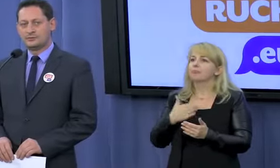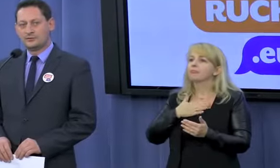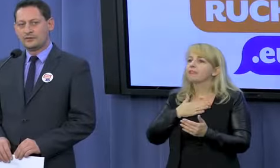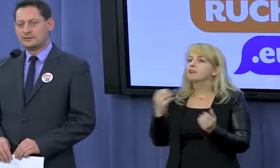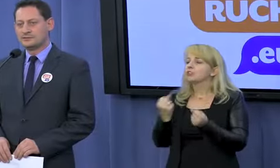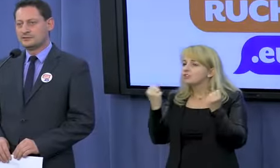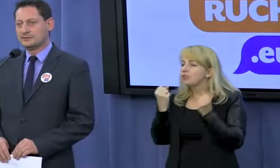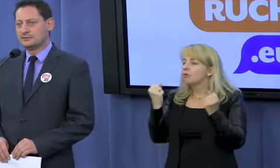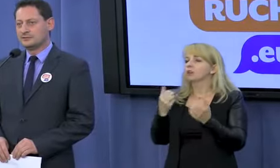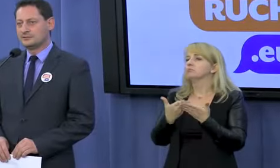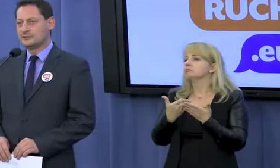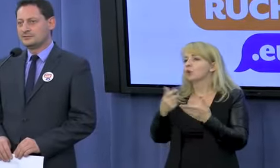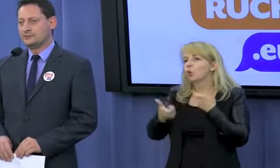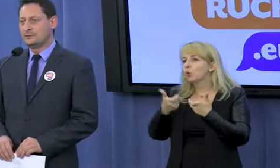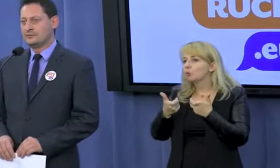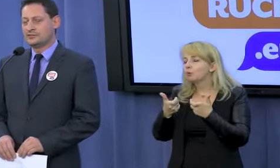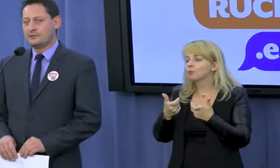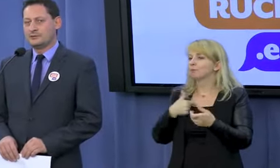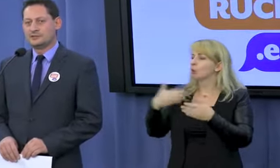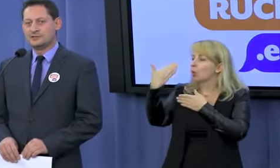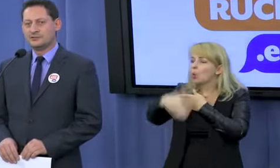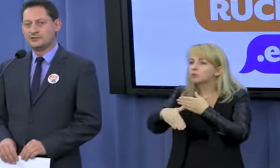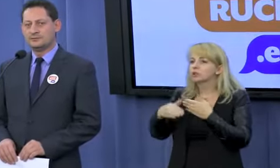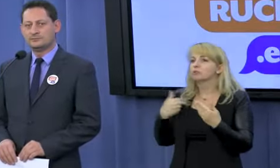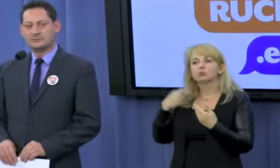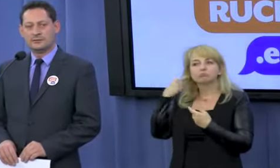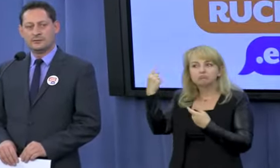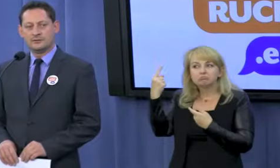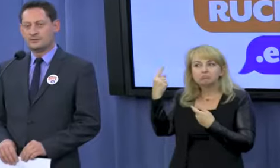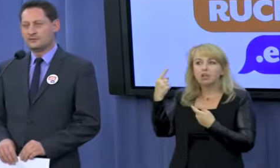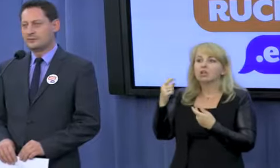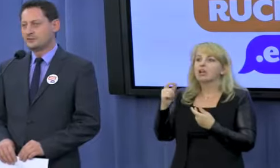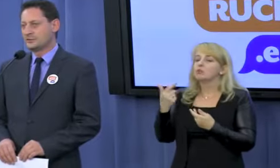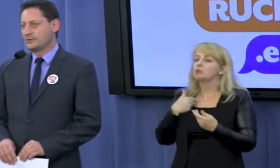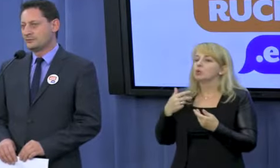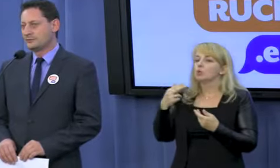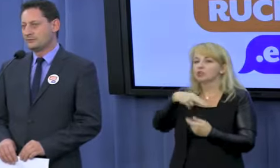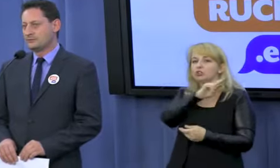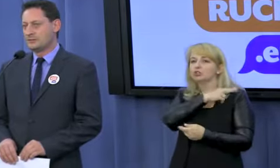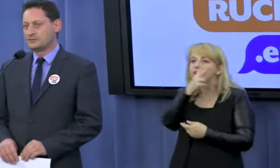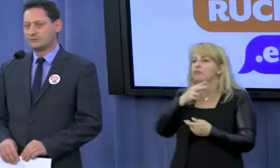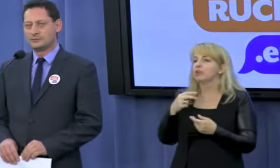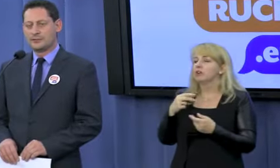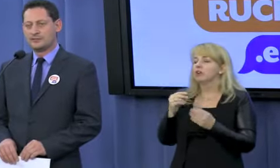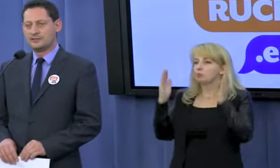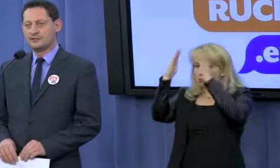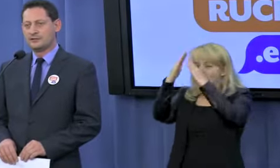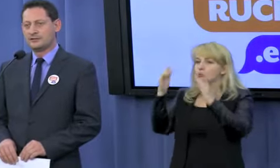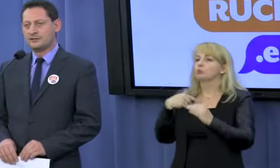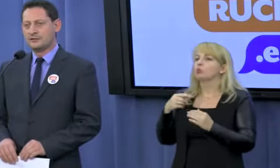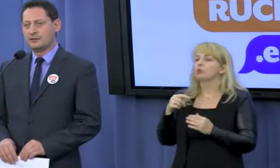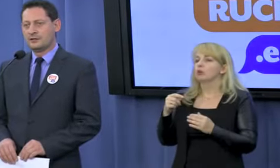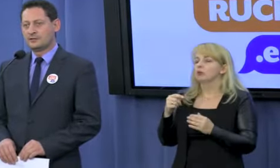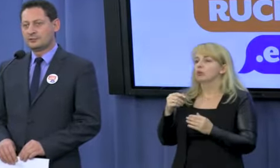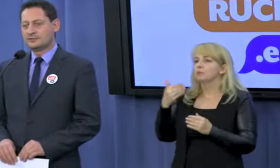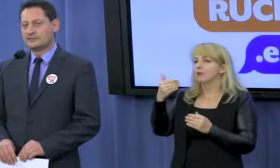działanie podyktowane jest ostatnimi wypowiedziami, m.in. szefa episkopatu, arcybiskupa Michalika,